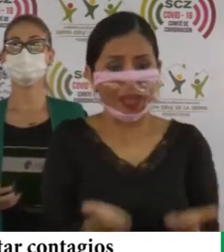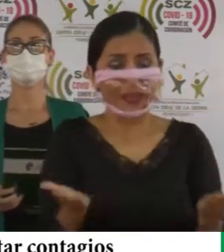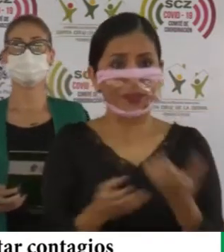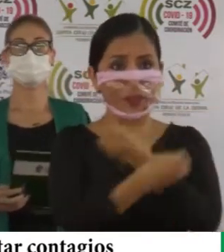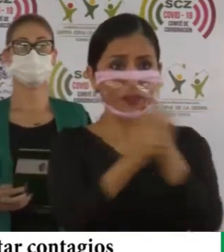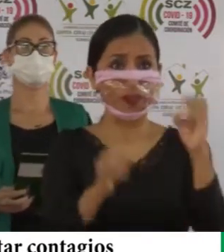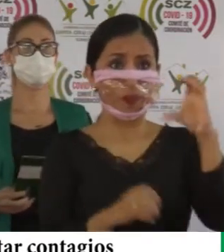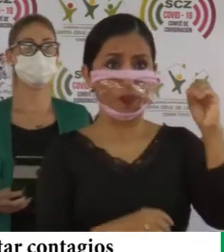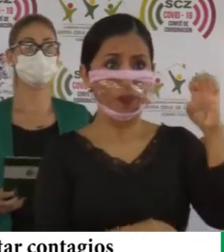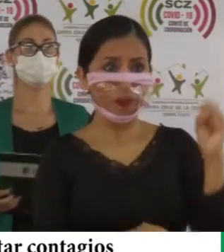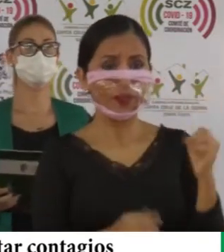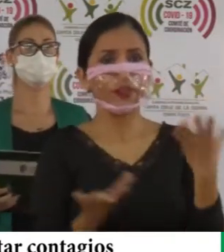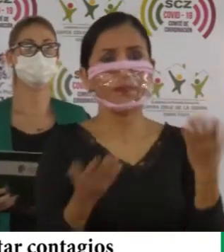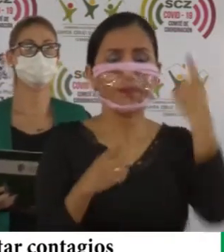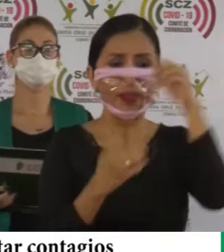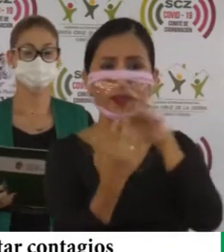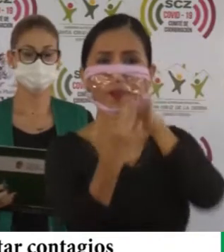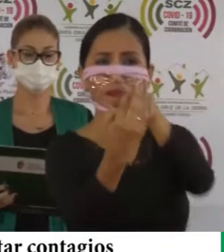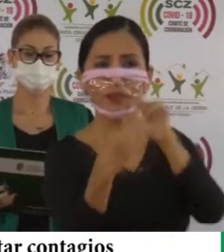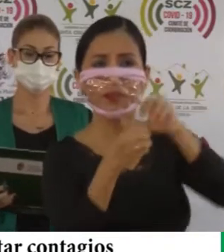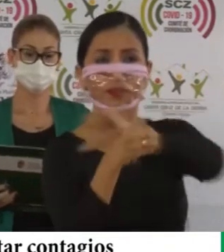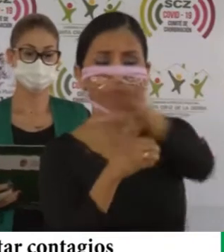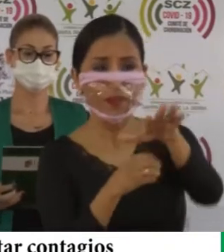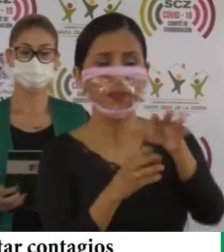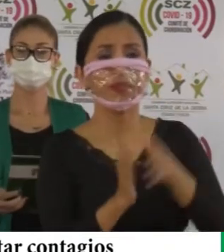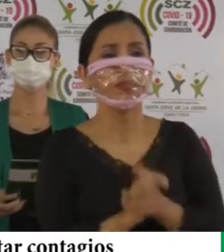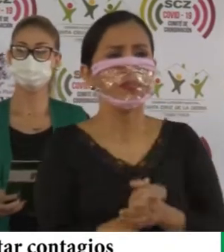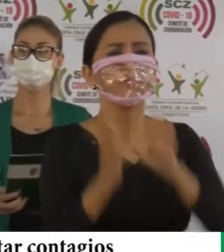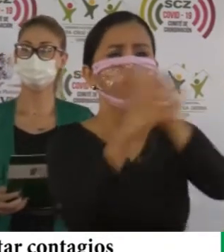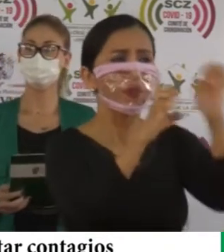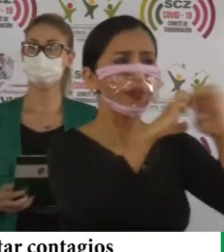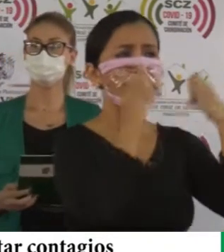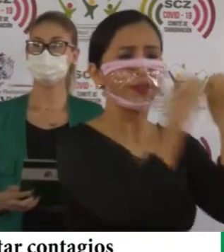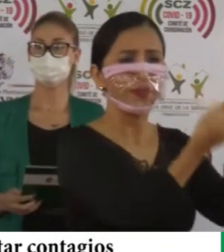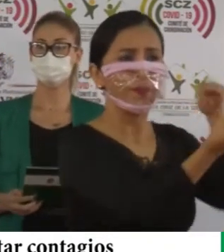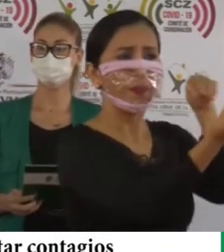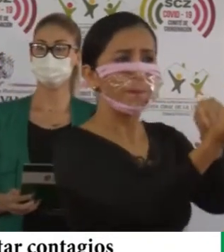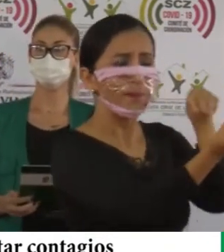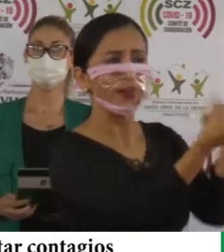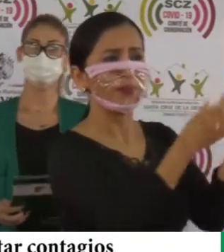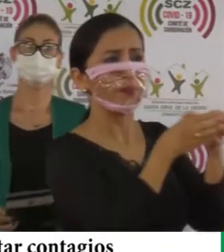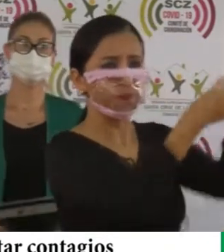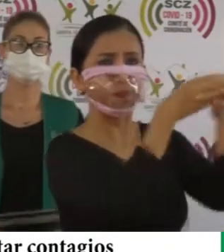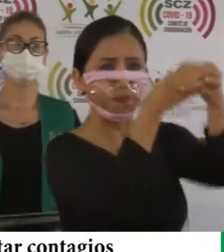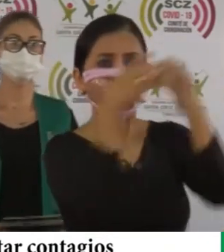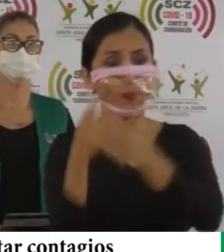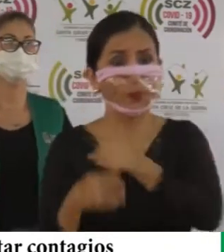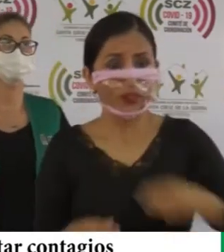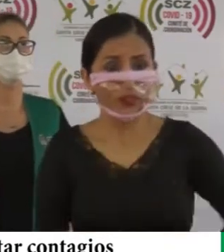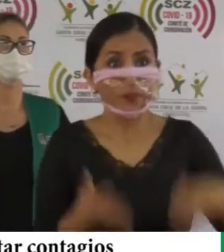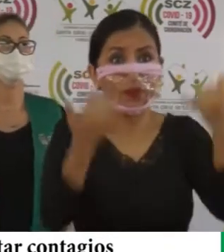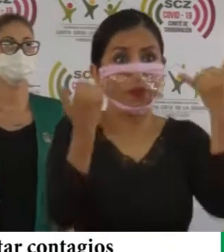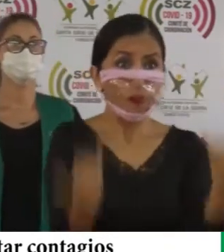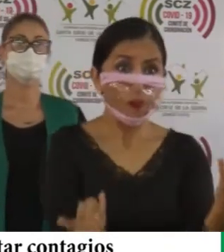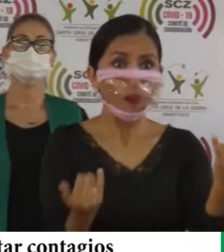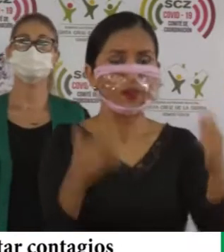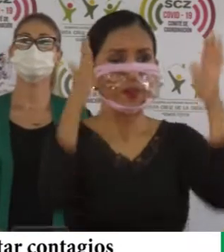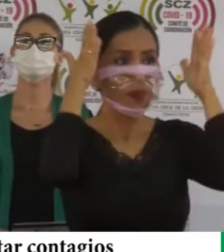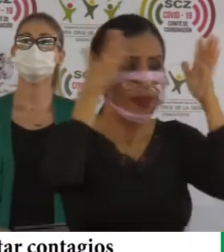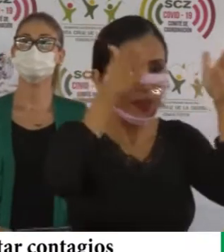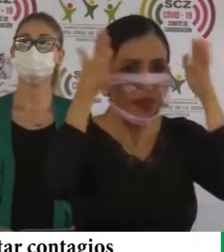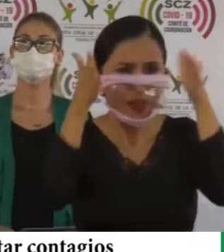contra el coronavirus 2019 con nuestras brigadas en los municipios en esta jornada hemos tenido hemos